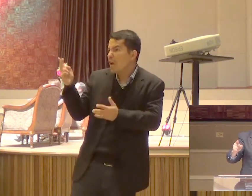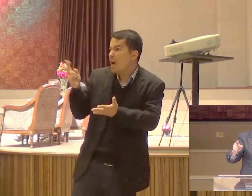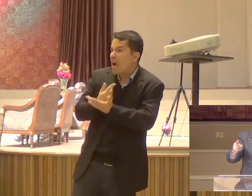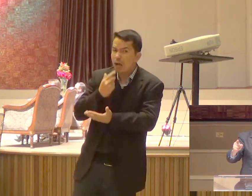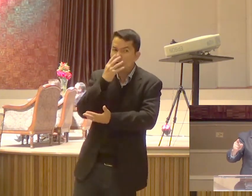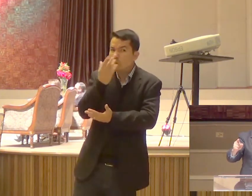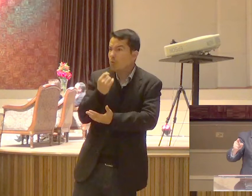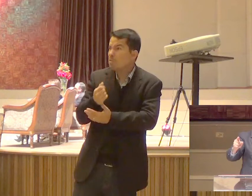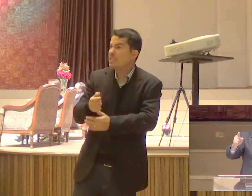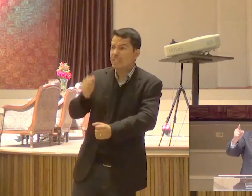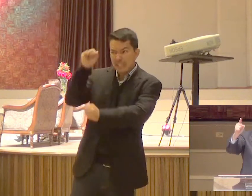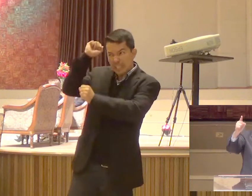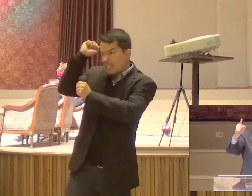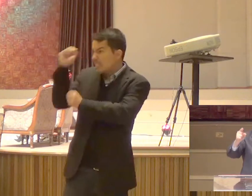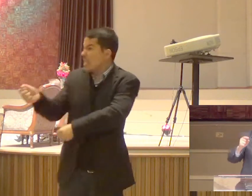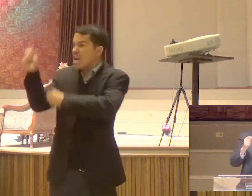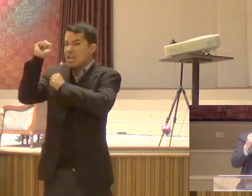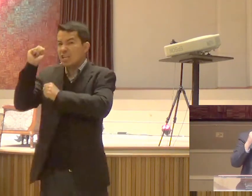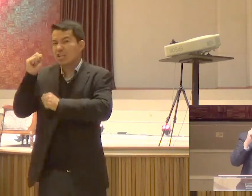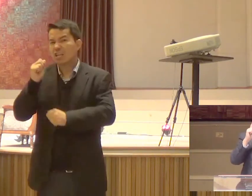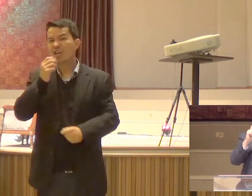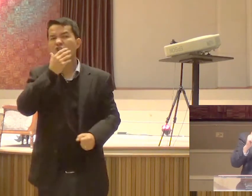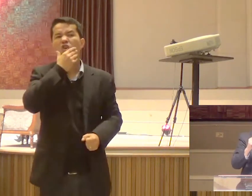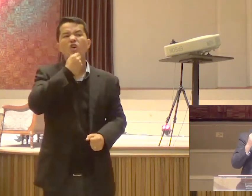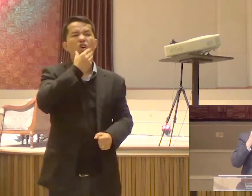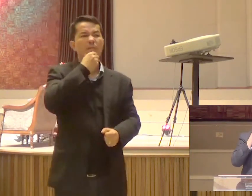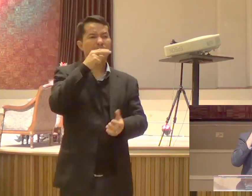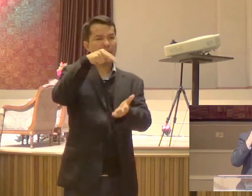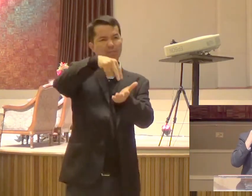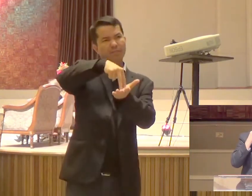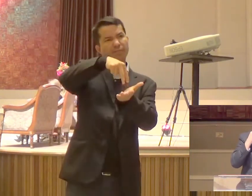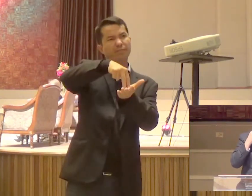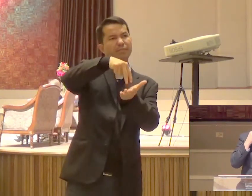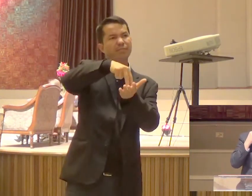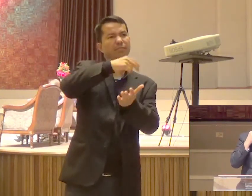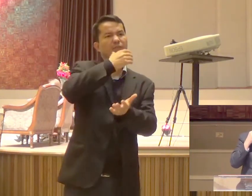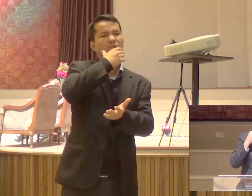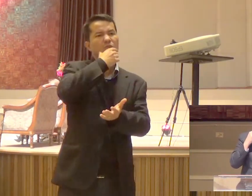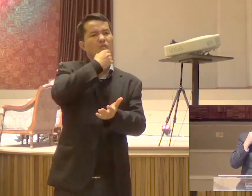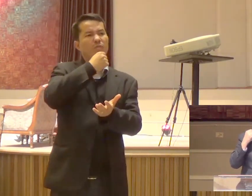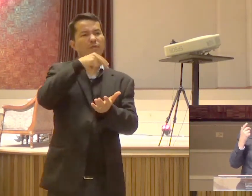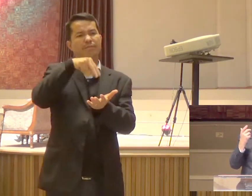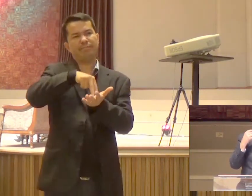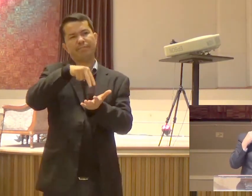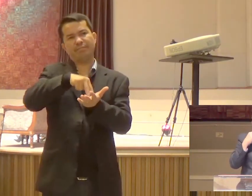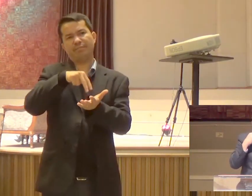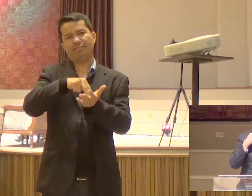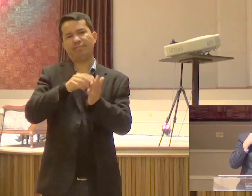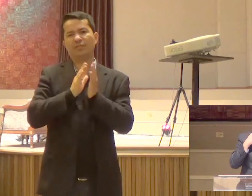Quantos homens tem aqui? Fiquem em pé Homens Fiquem em pé Por favor Por favor Se você puder Obviamente